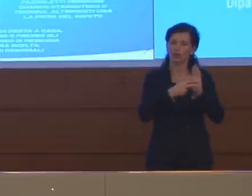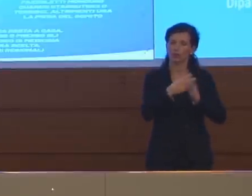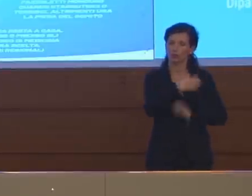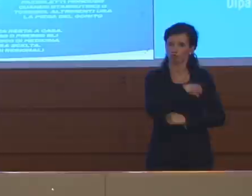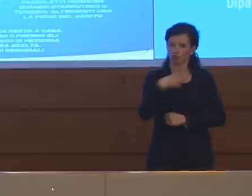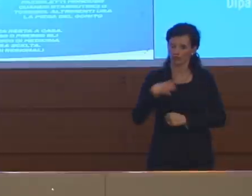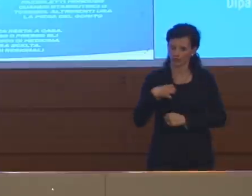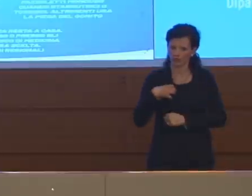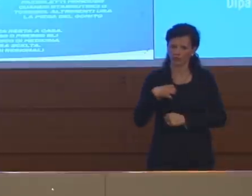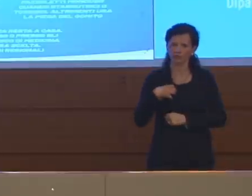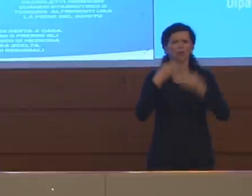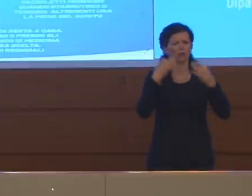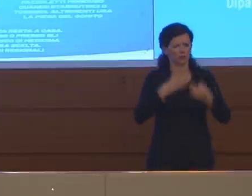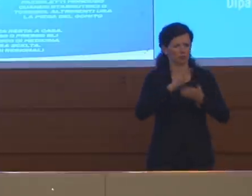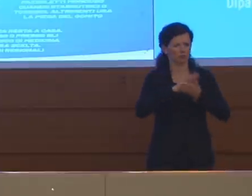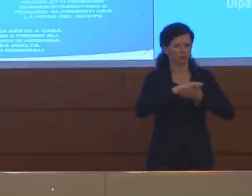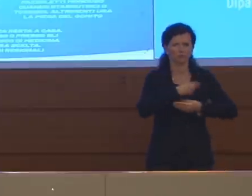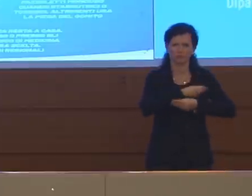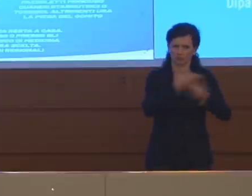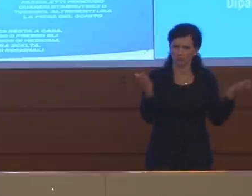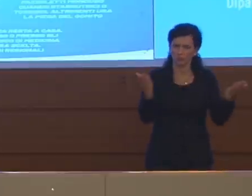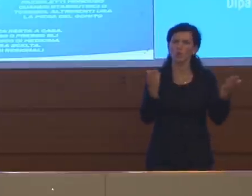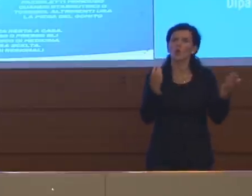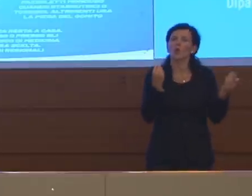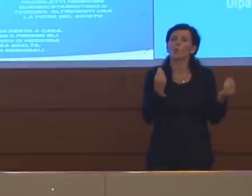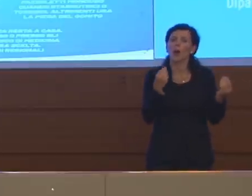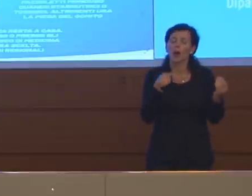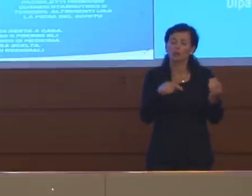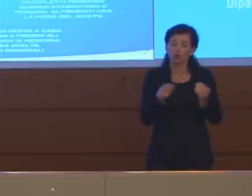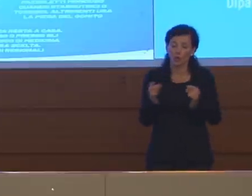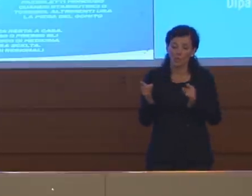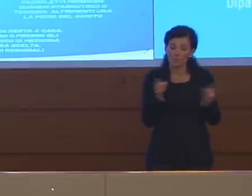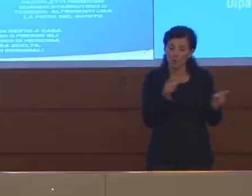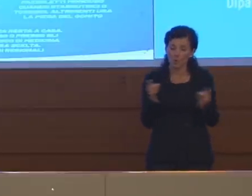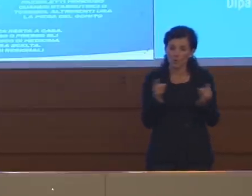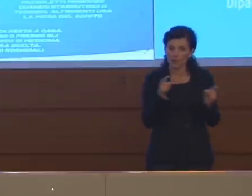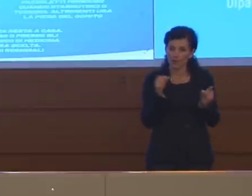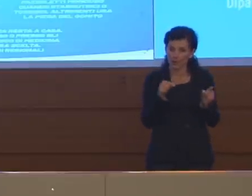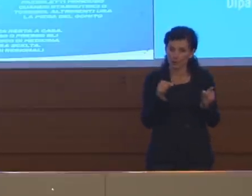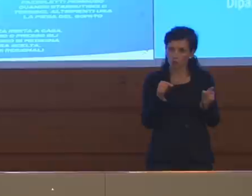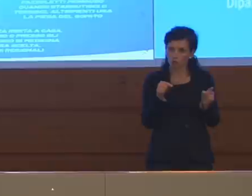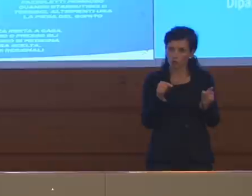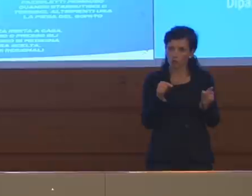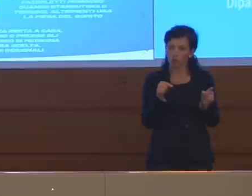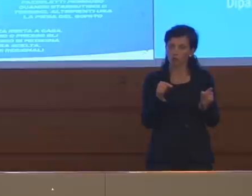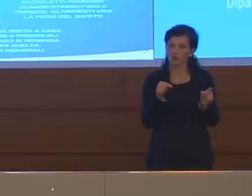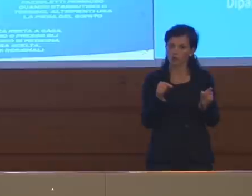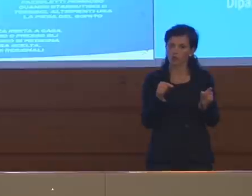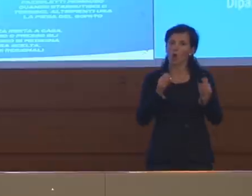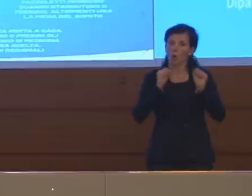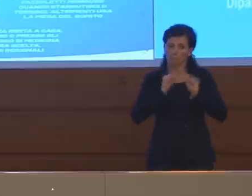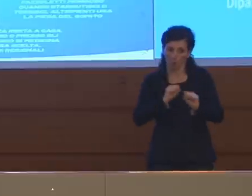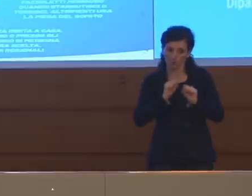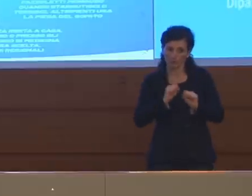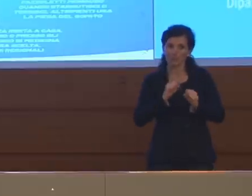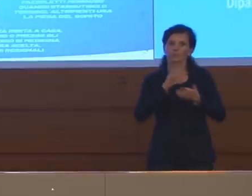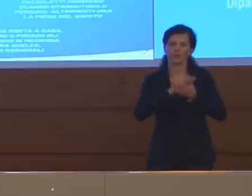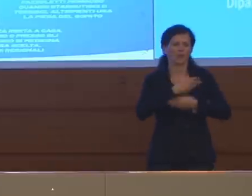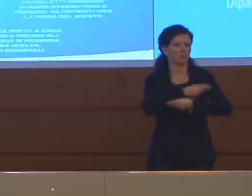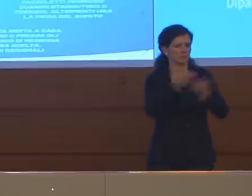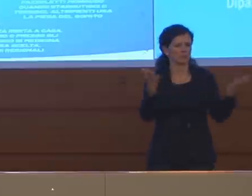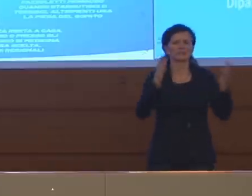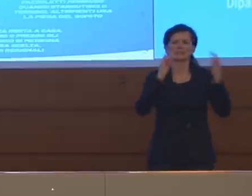Scientifico saranno resi noti non appena le ragioni di opportunità lo renderanno possibile. Per quanto